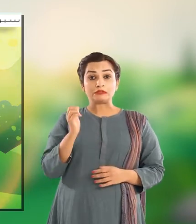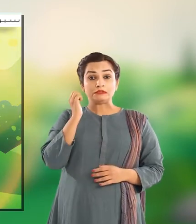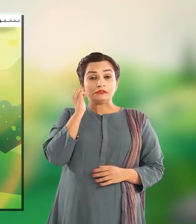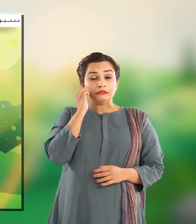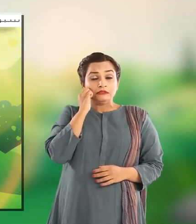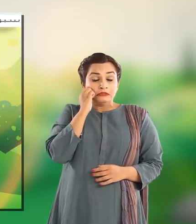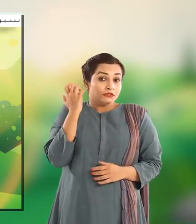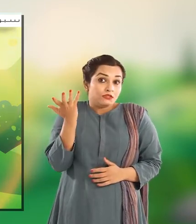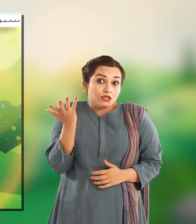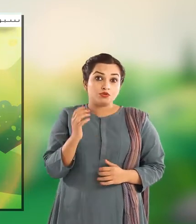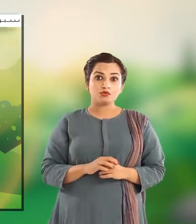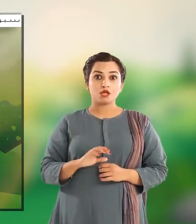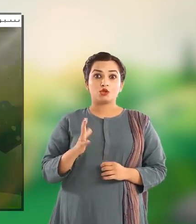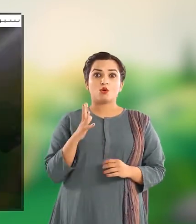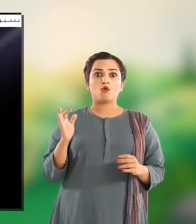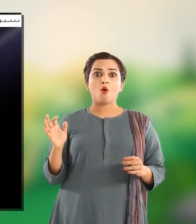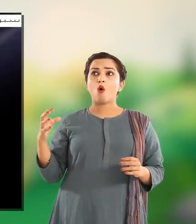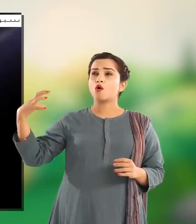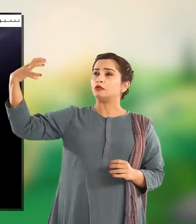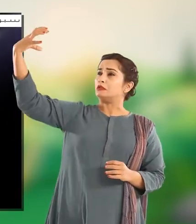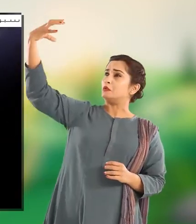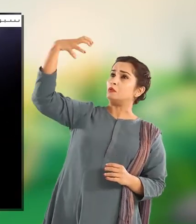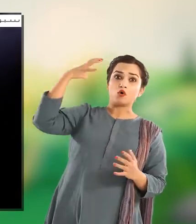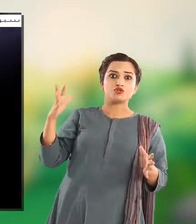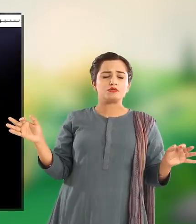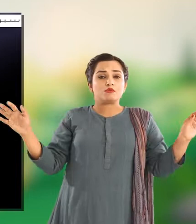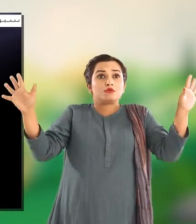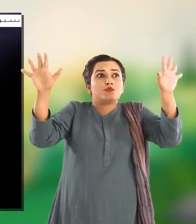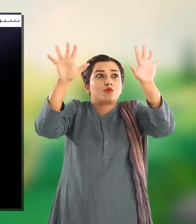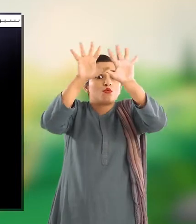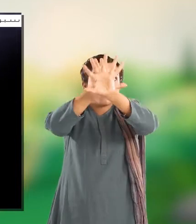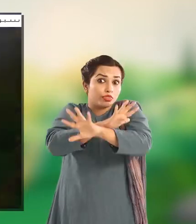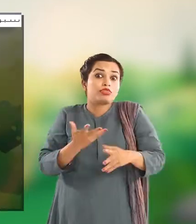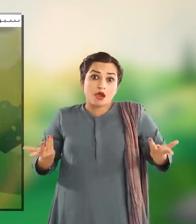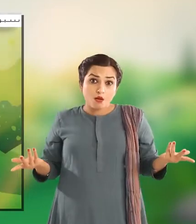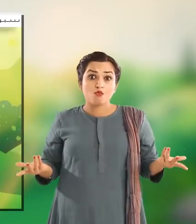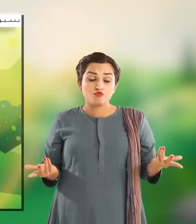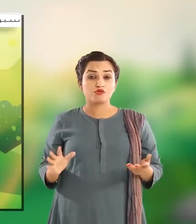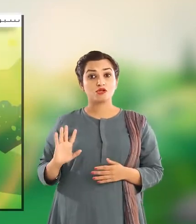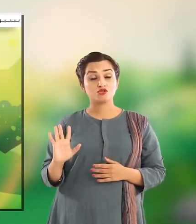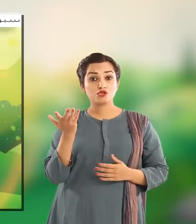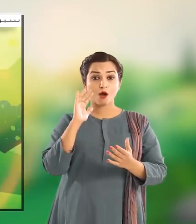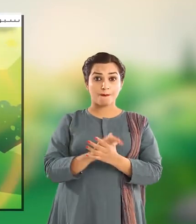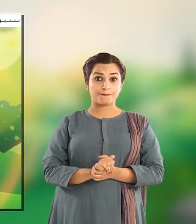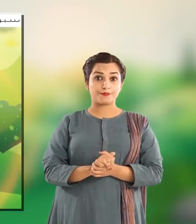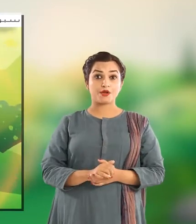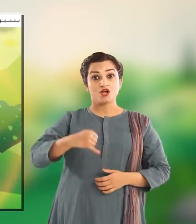یعنی تھنڈی اور dark یعنی اندھیری جگہ ہو جہاں living beings یعنی